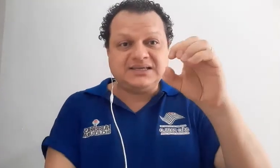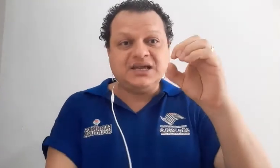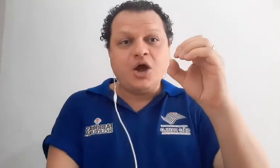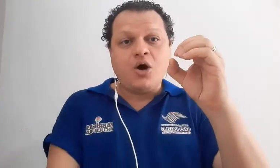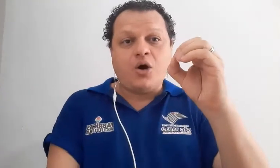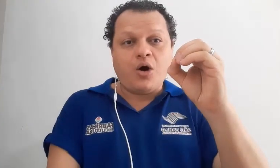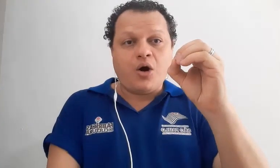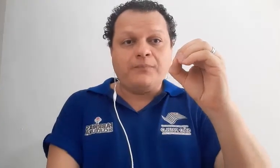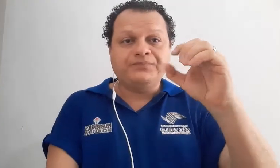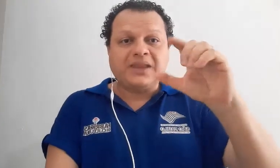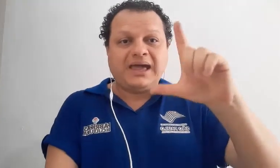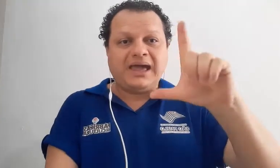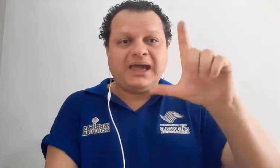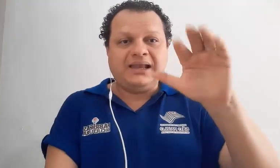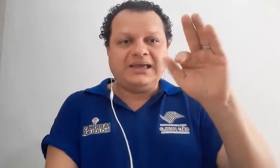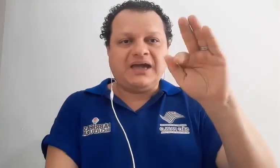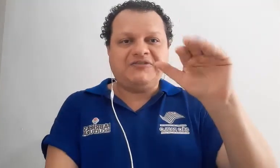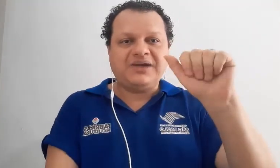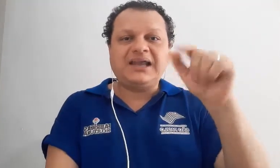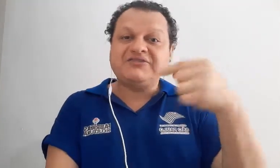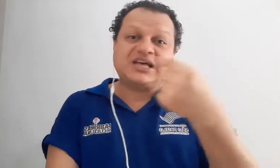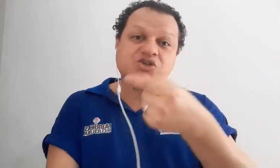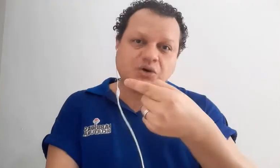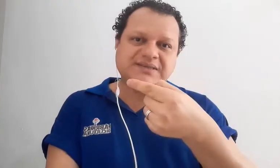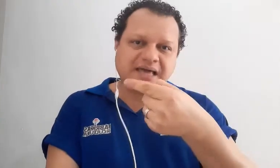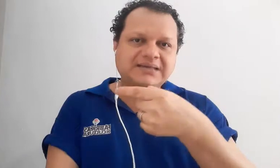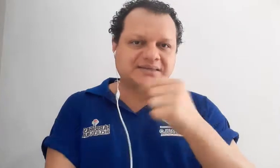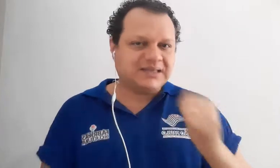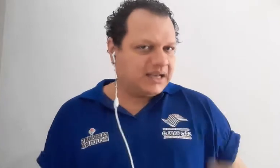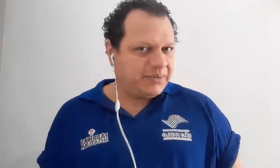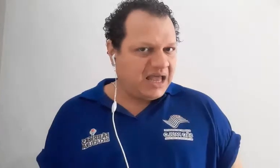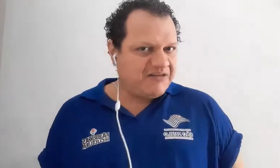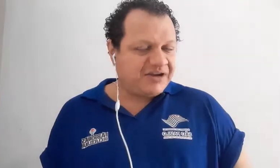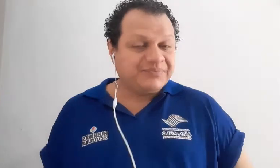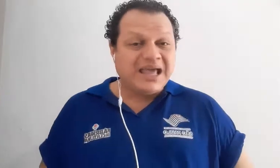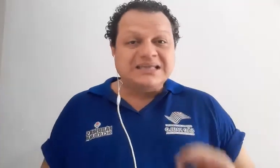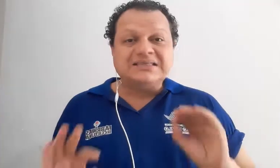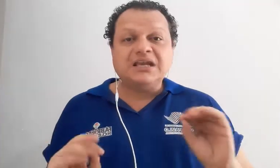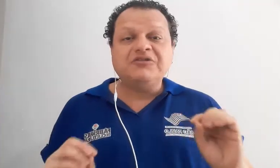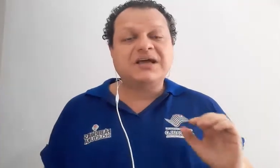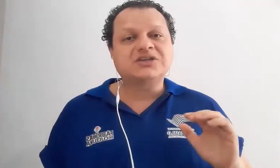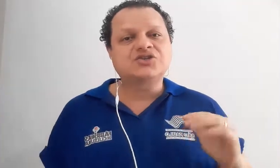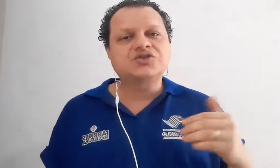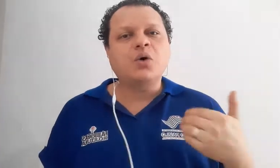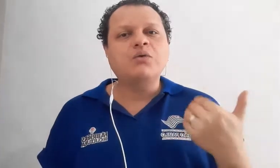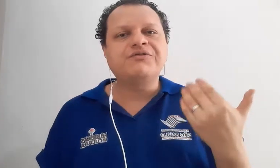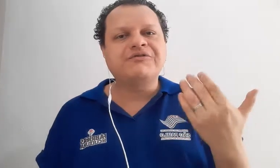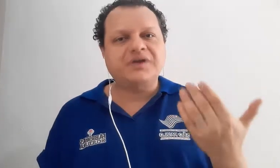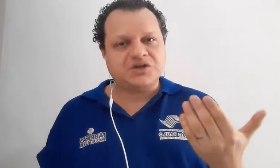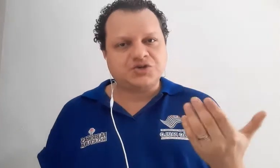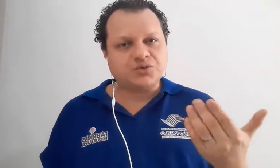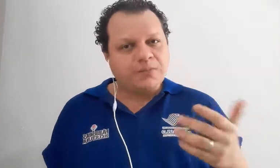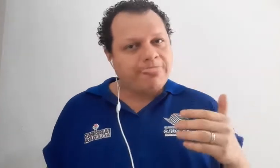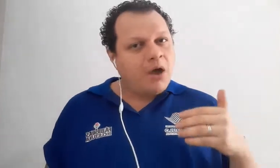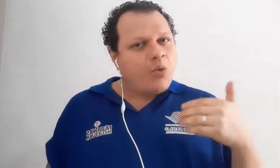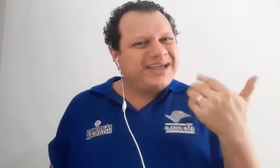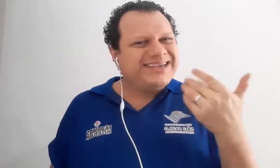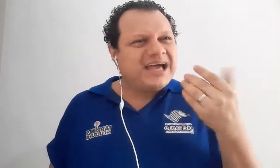-O-L-F-A. Na verdade, dois S que tem a palavra, significa solfejo. O que é